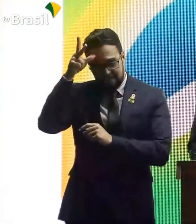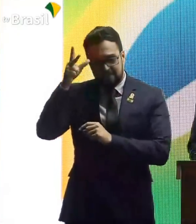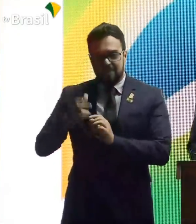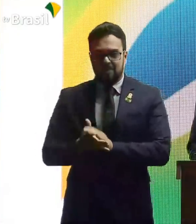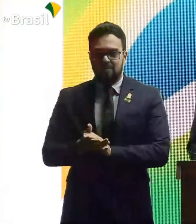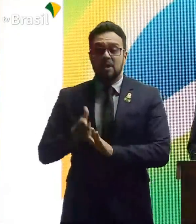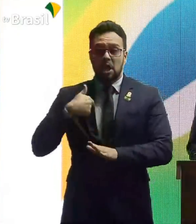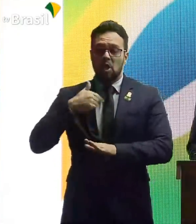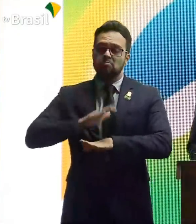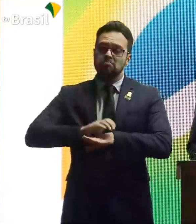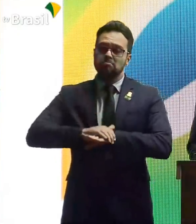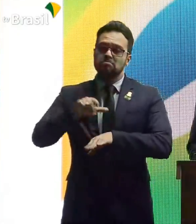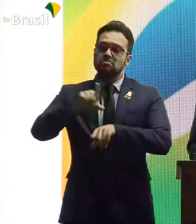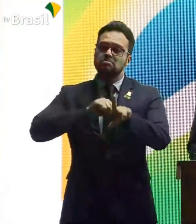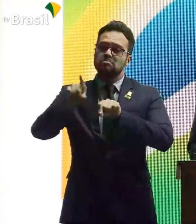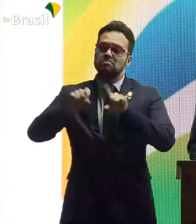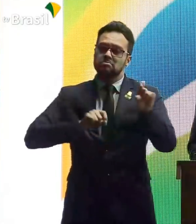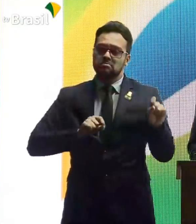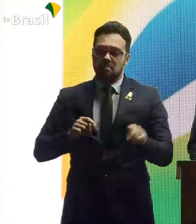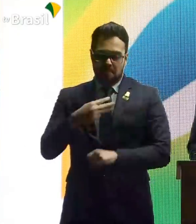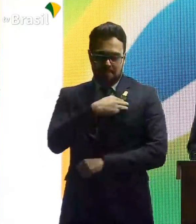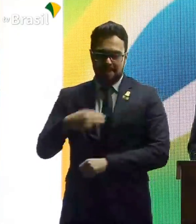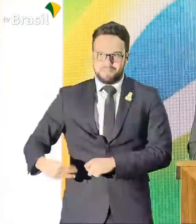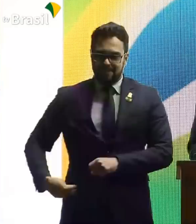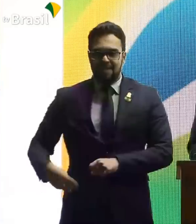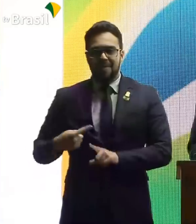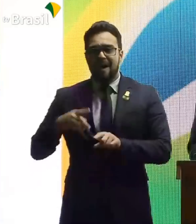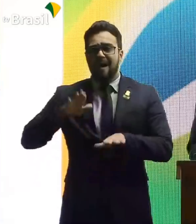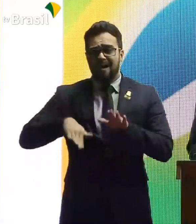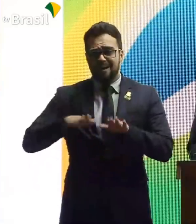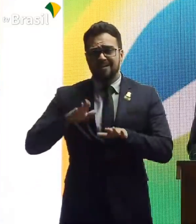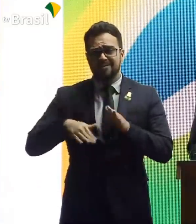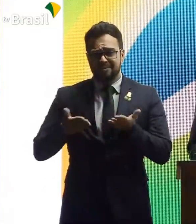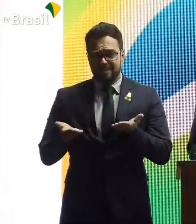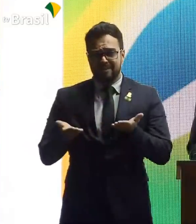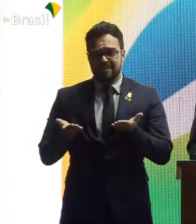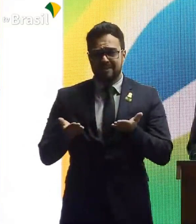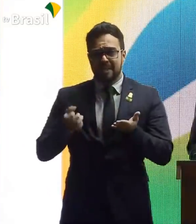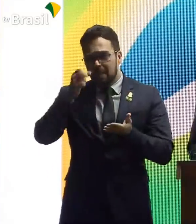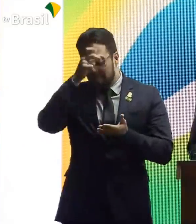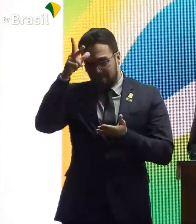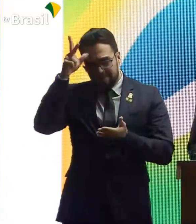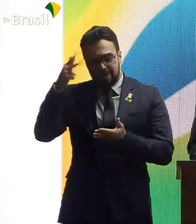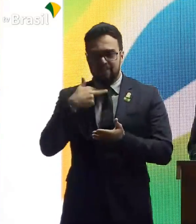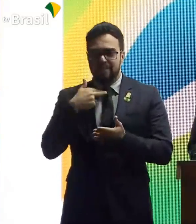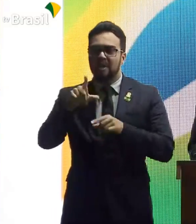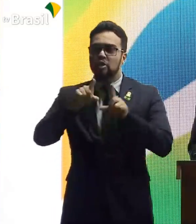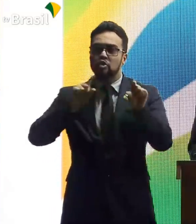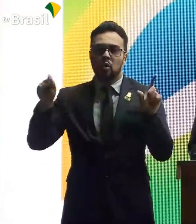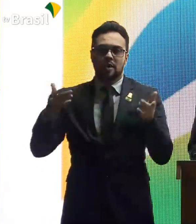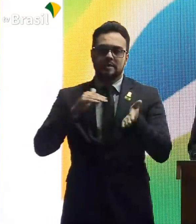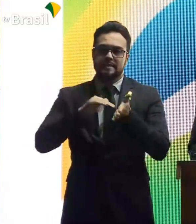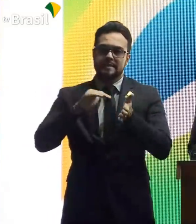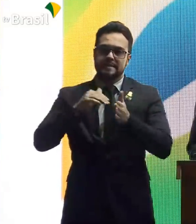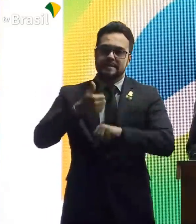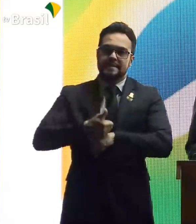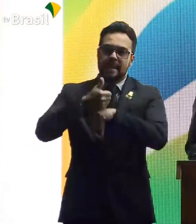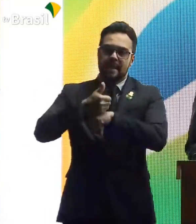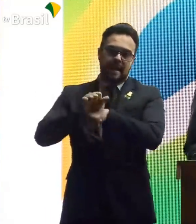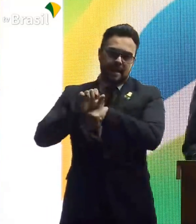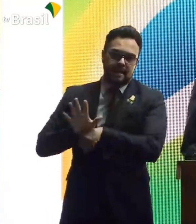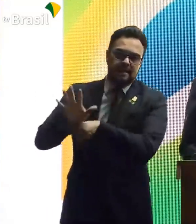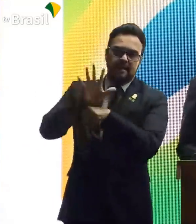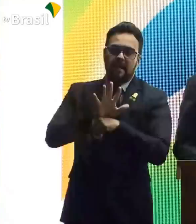escolhi os meus ministros. Muitas vezes os prefeitos não podem escolher todos os seus secretários. E não é fácil administrar dessa maneira.